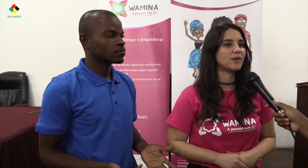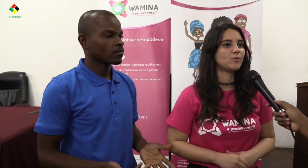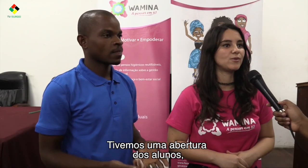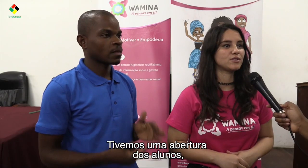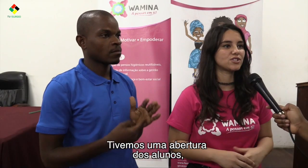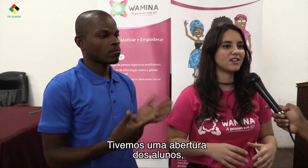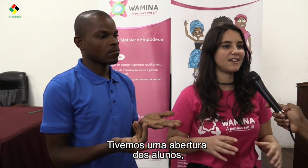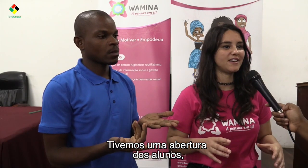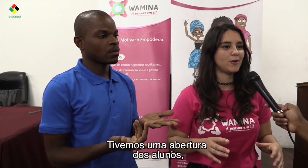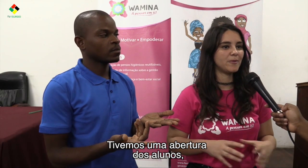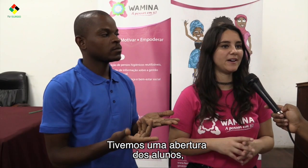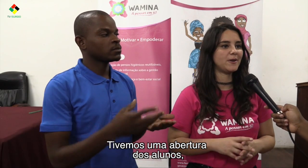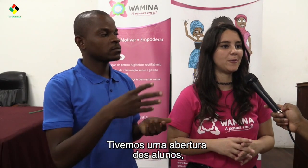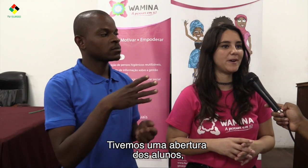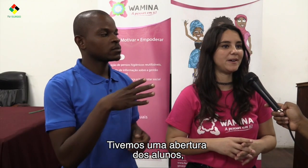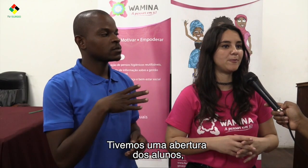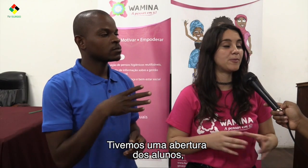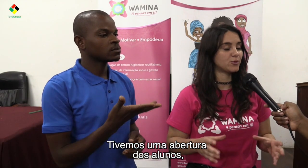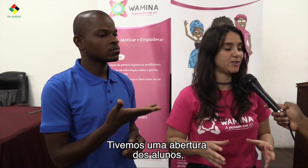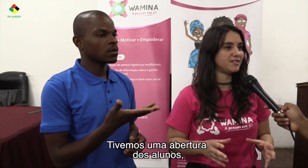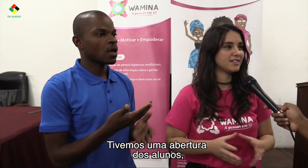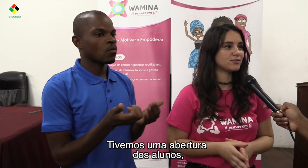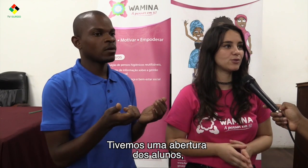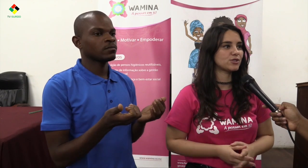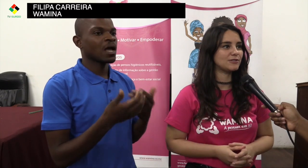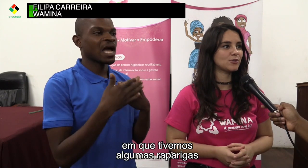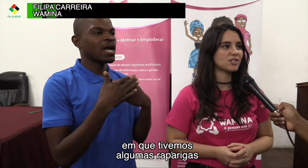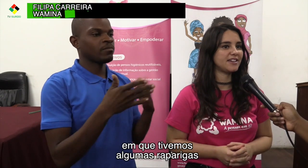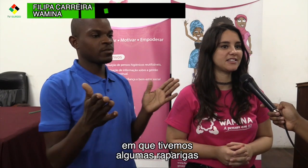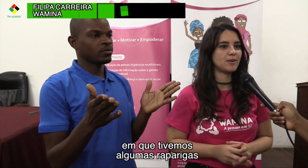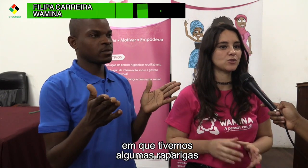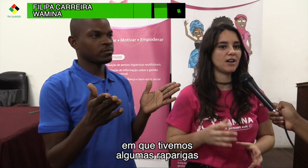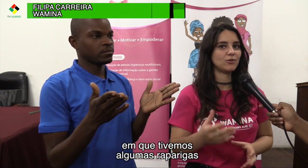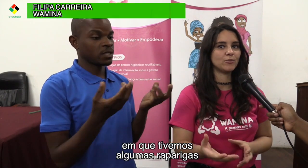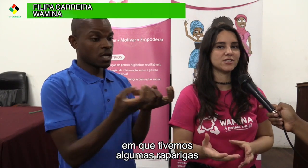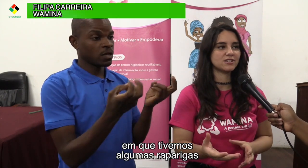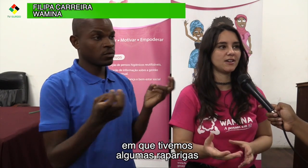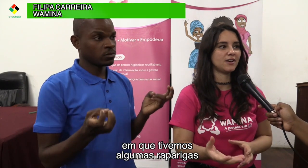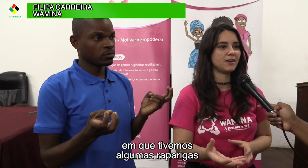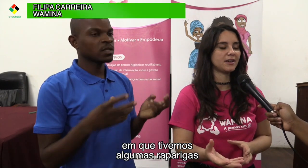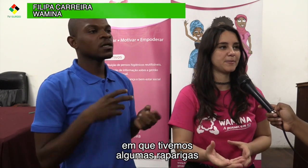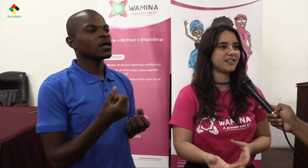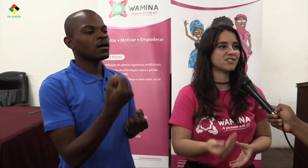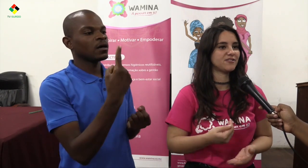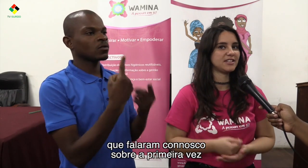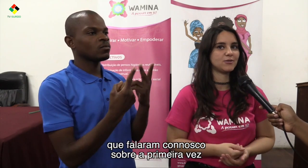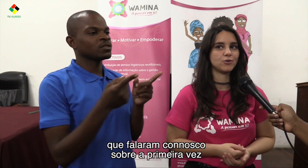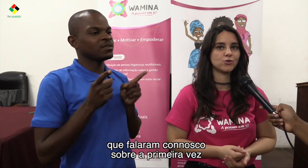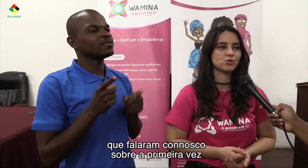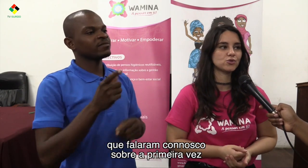Tivemos uma abertura dos alunos em que tivemos algumas raparigas que falaram connosco